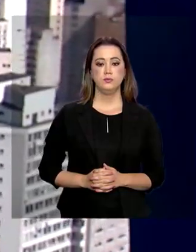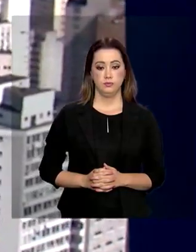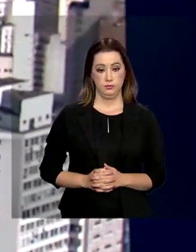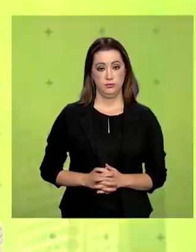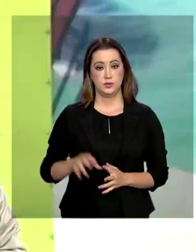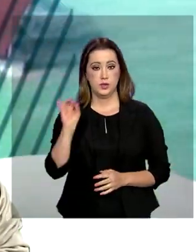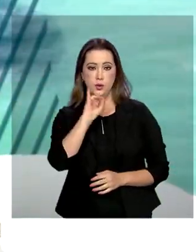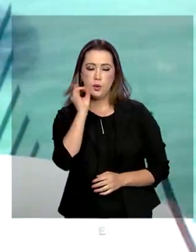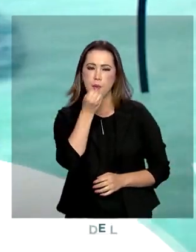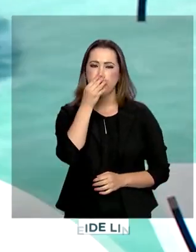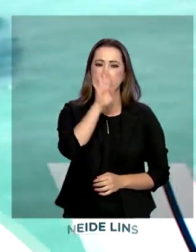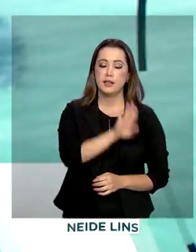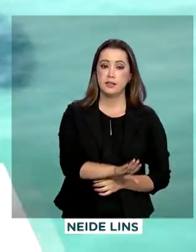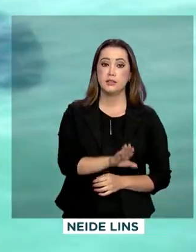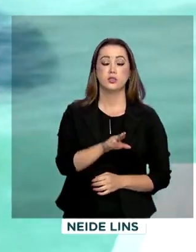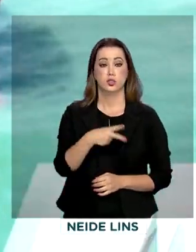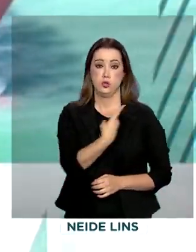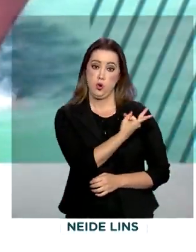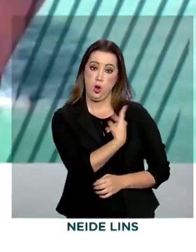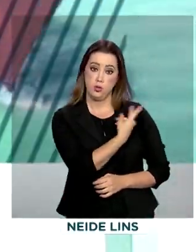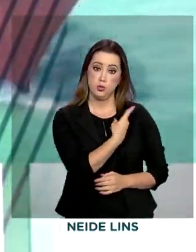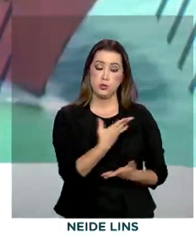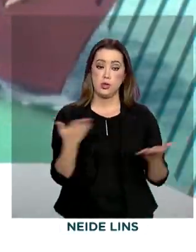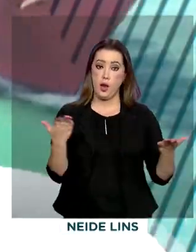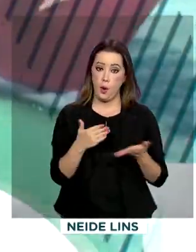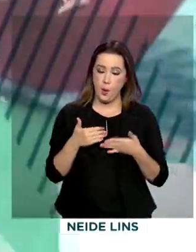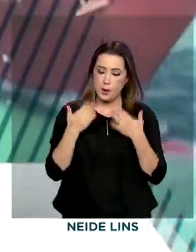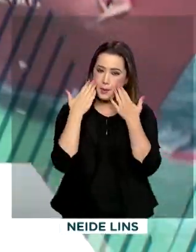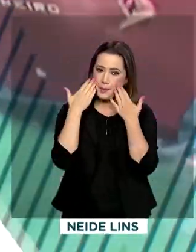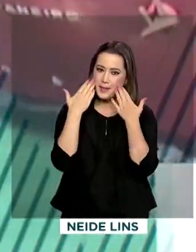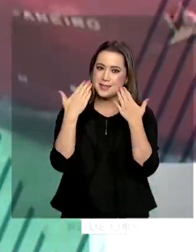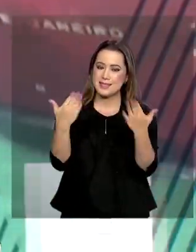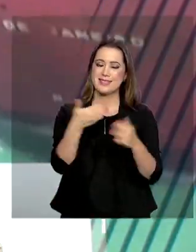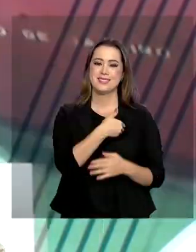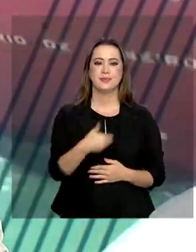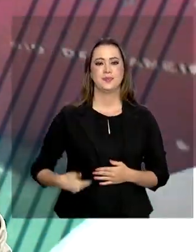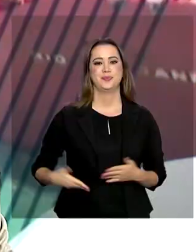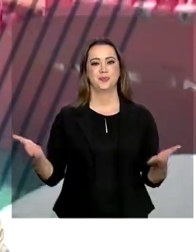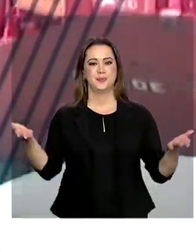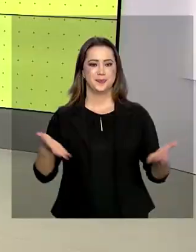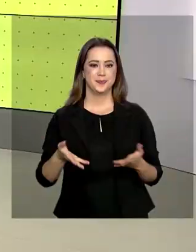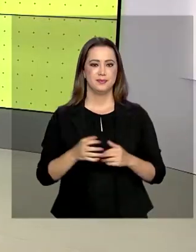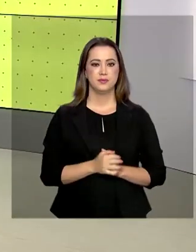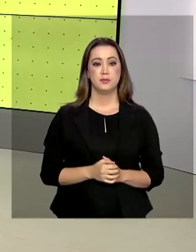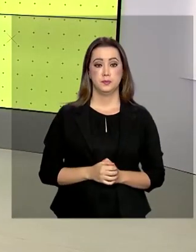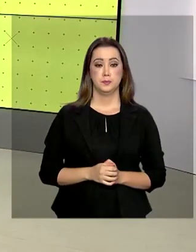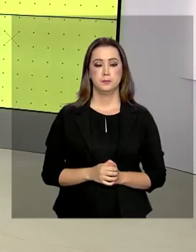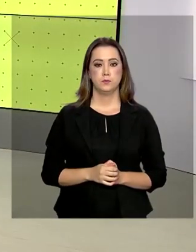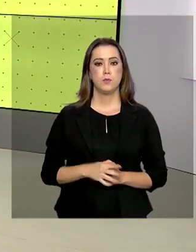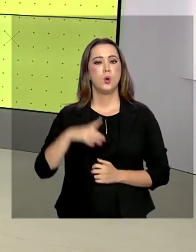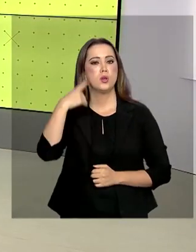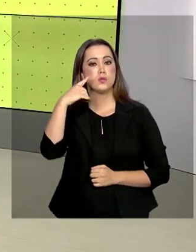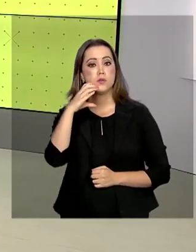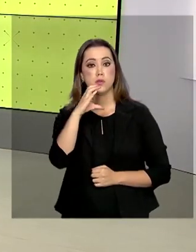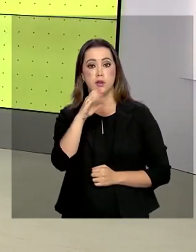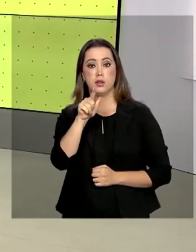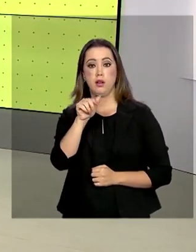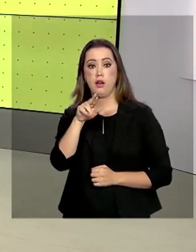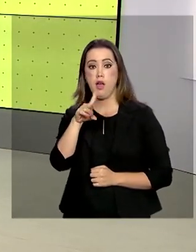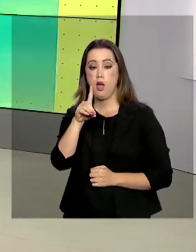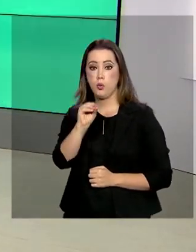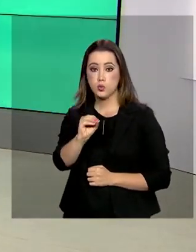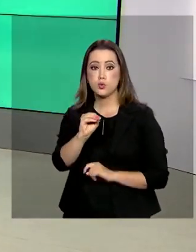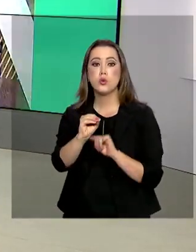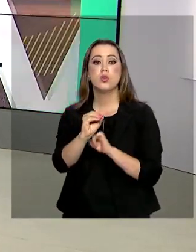Olá, boa tarde. Eu, Mariana Jungmann, sigo com você em mais um Governo Agora. O advogado Cláudio de